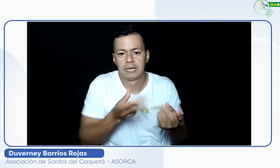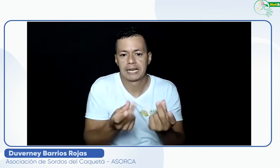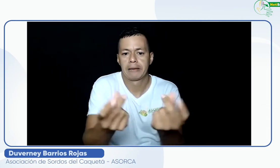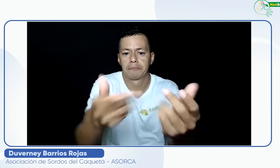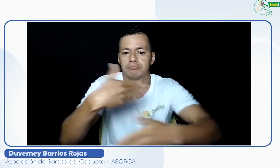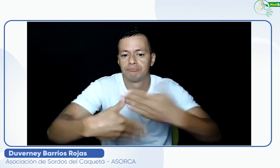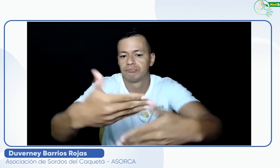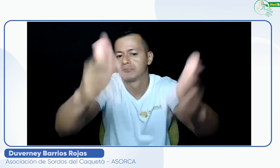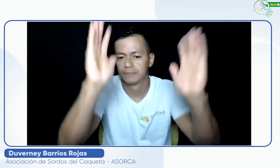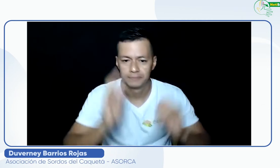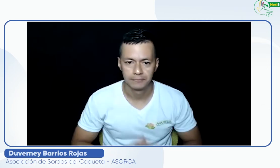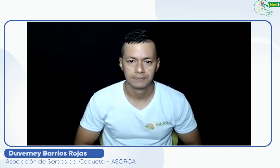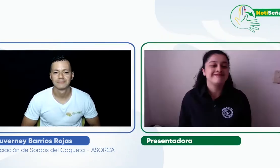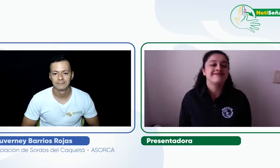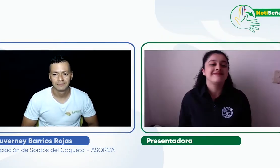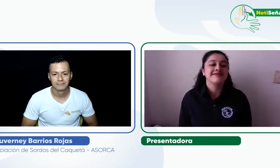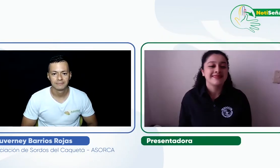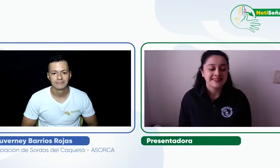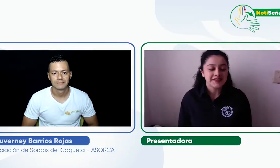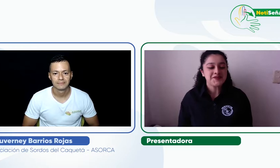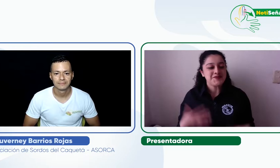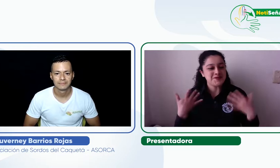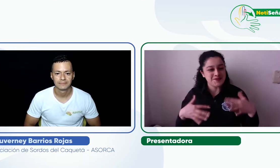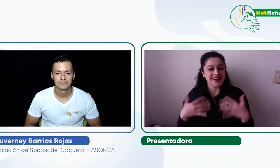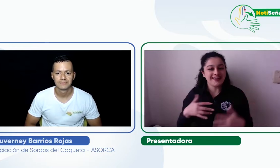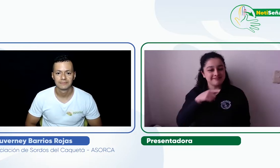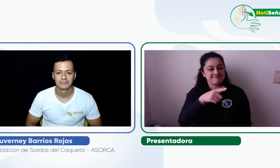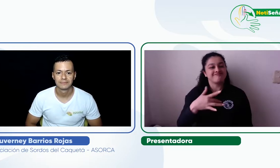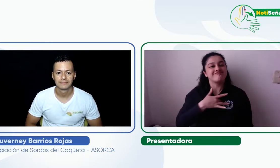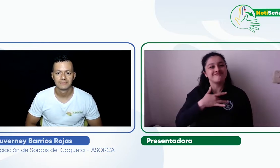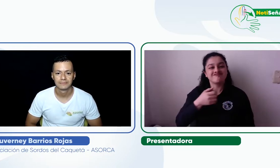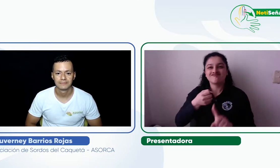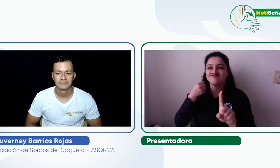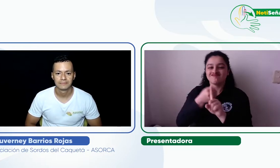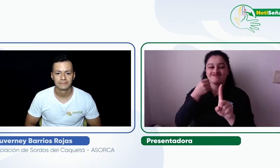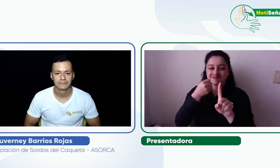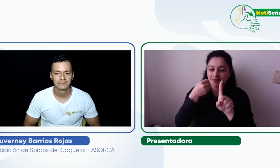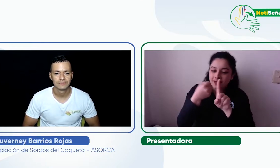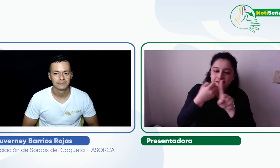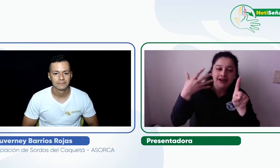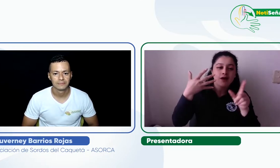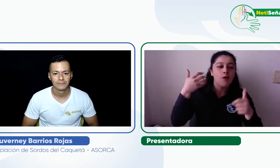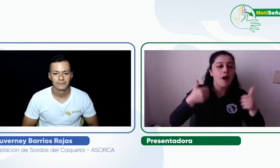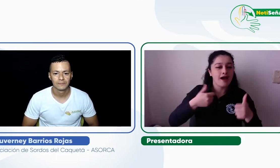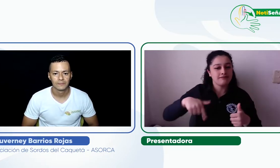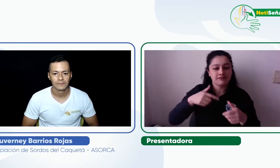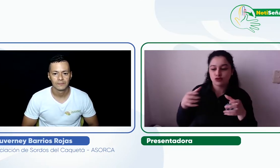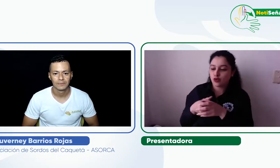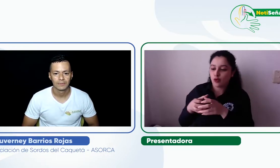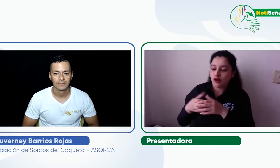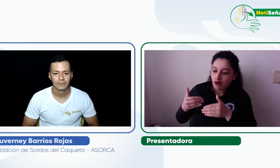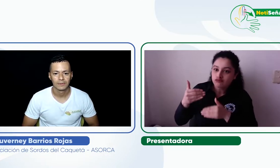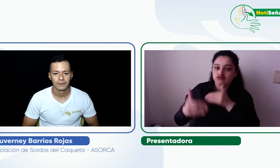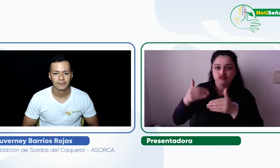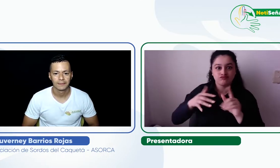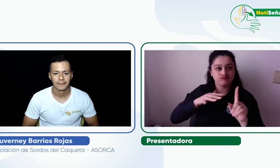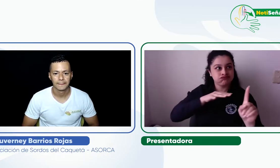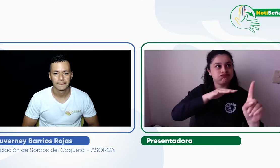hacer el proceso más rápido. Y hablando del impacto que pueden generar estas acciones de incidencia por parte de las asociaciones,